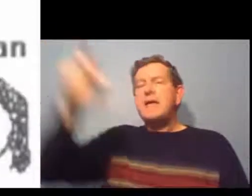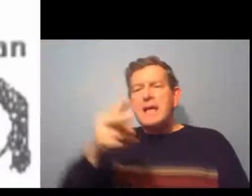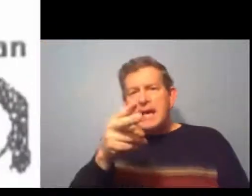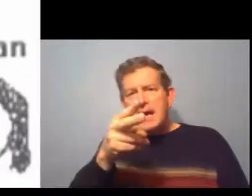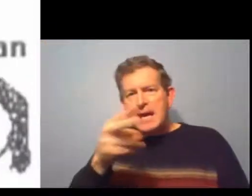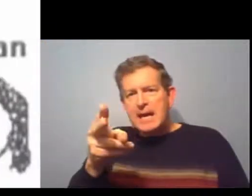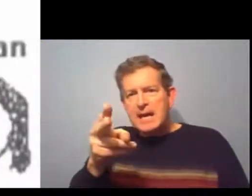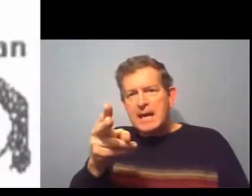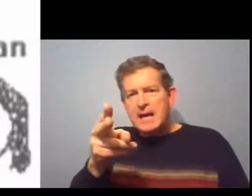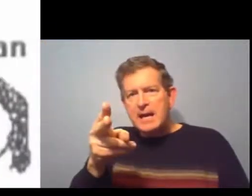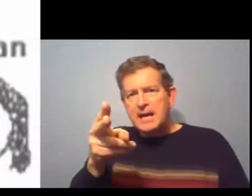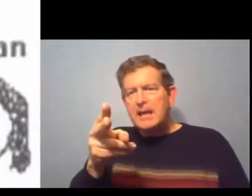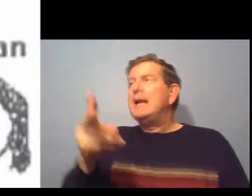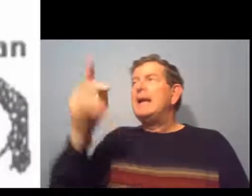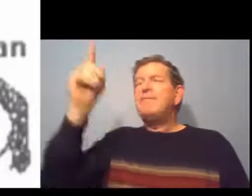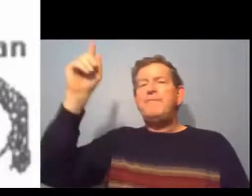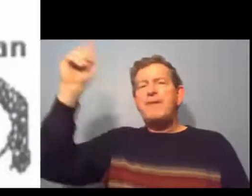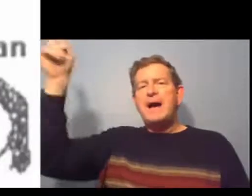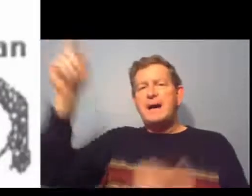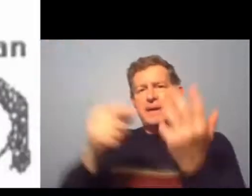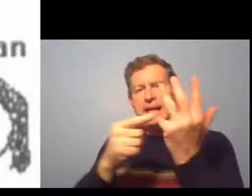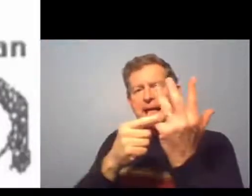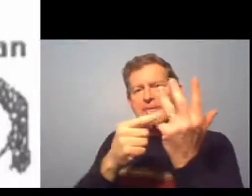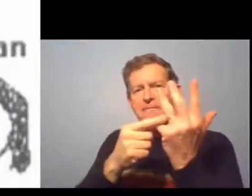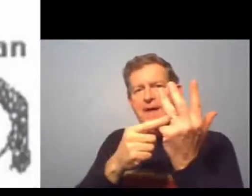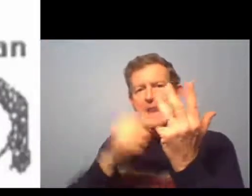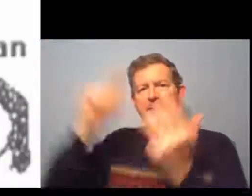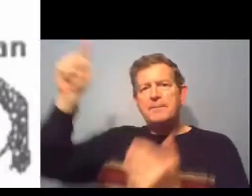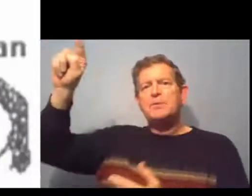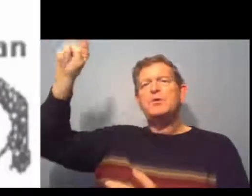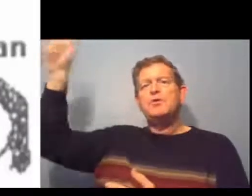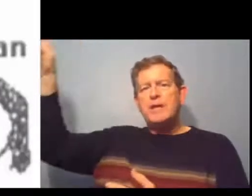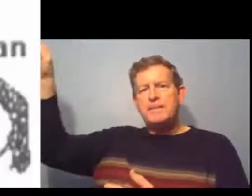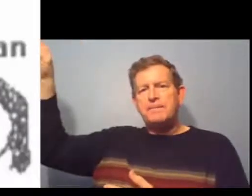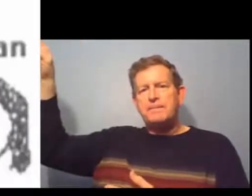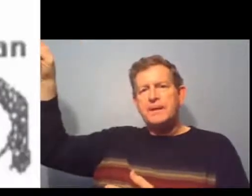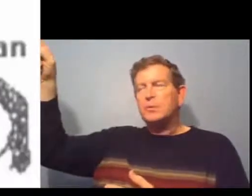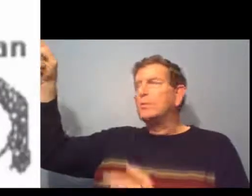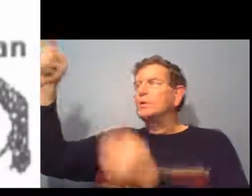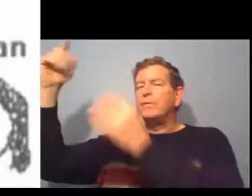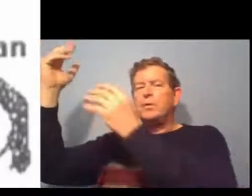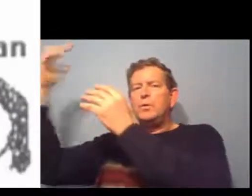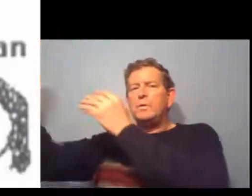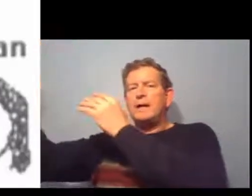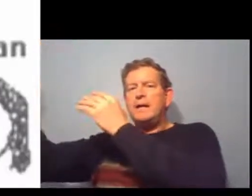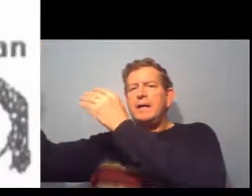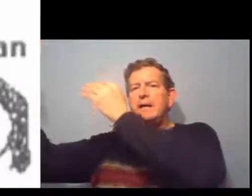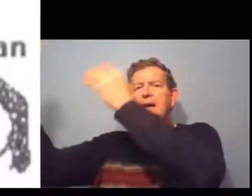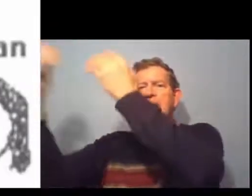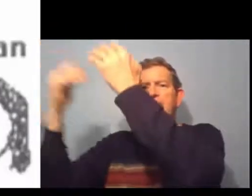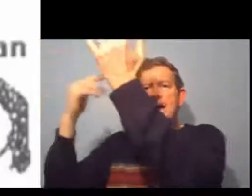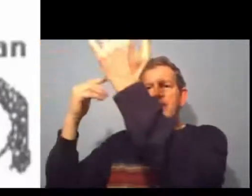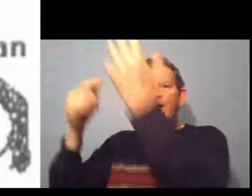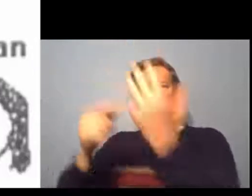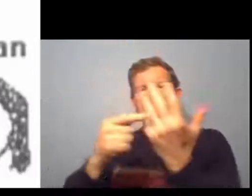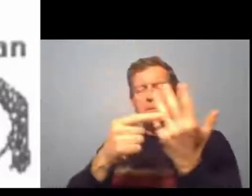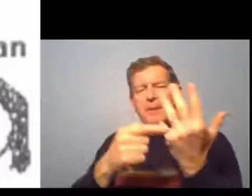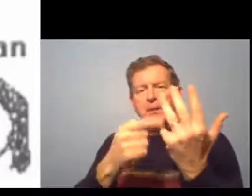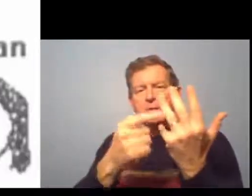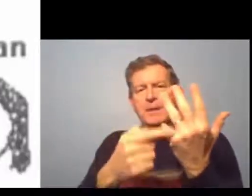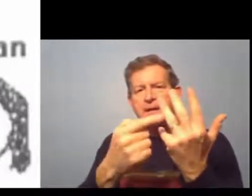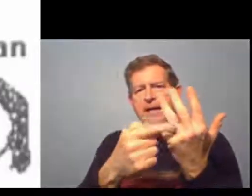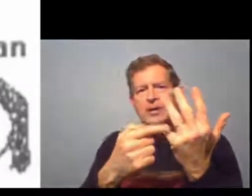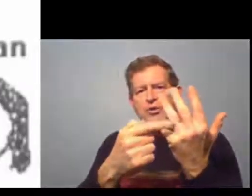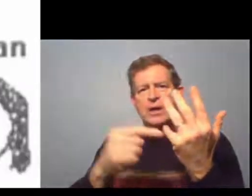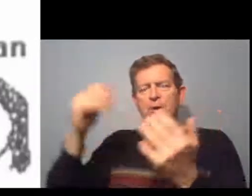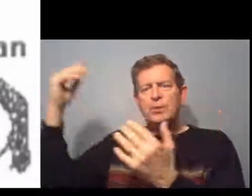Marie est la femme. Elle est la femme de Jim. Donc, nous avons le mari et la femme en